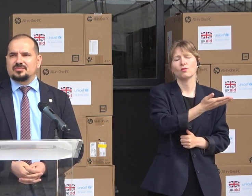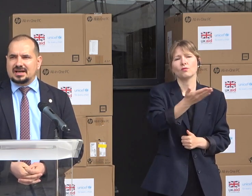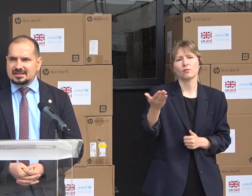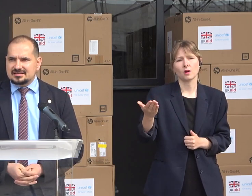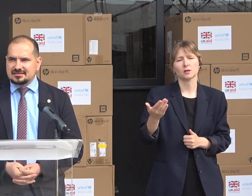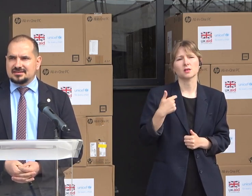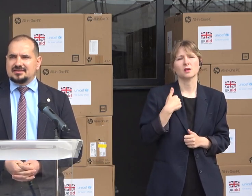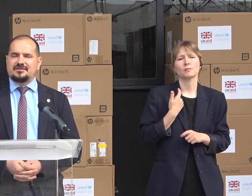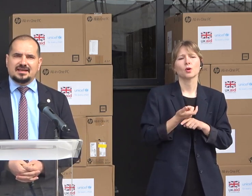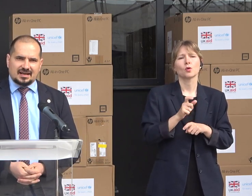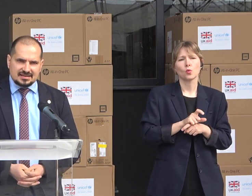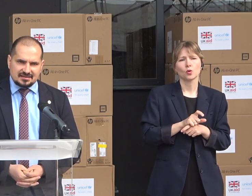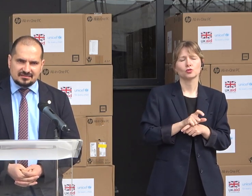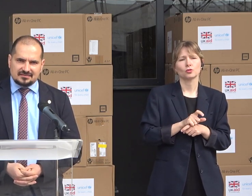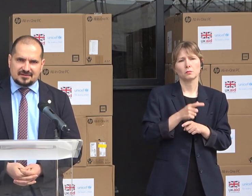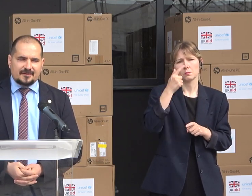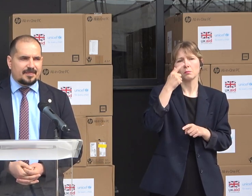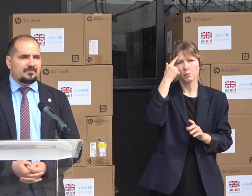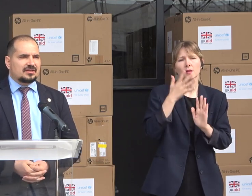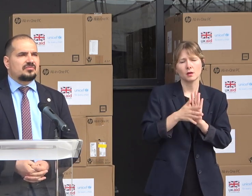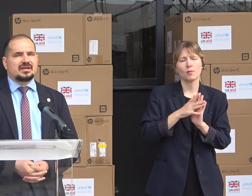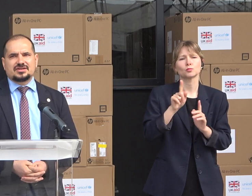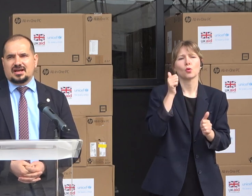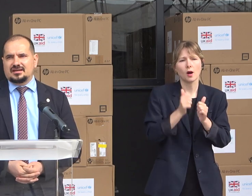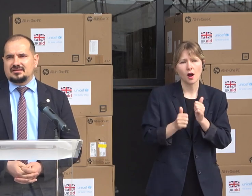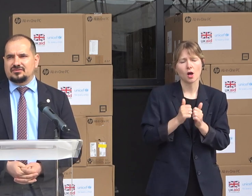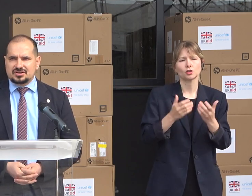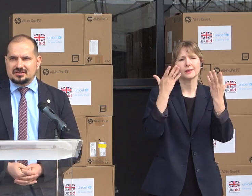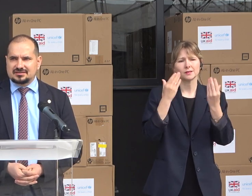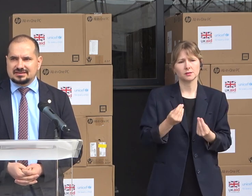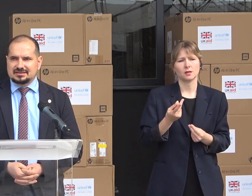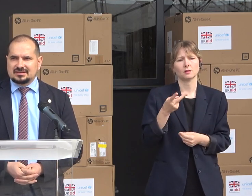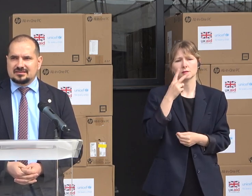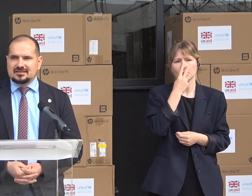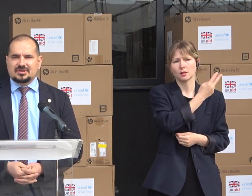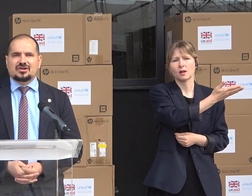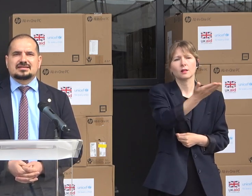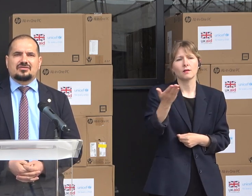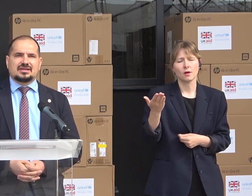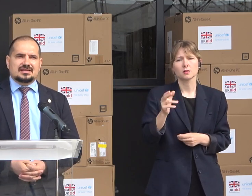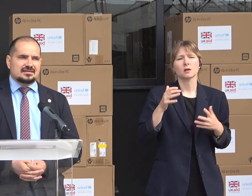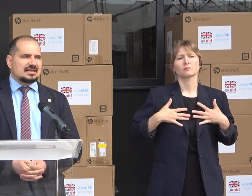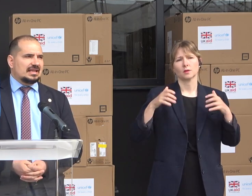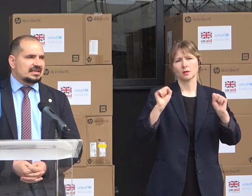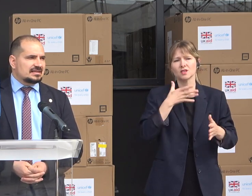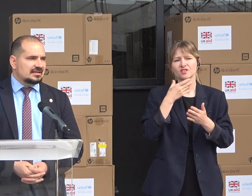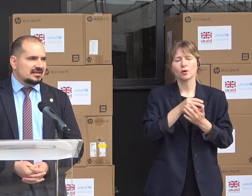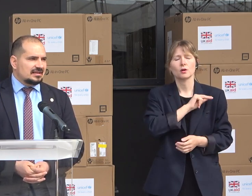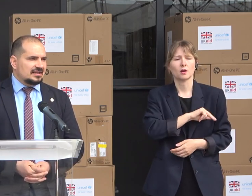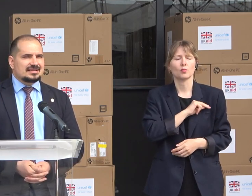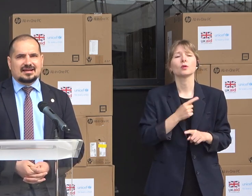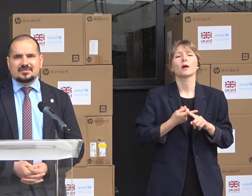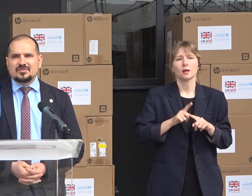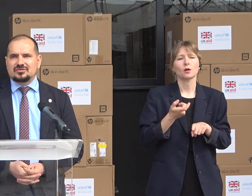cu care vă luptați în fiecare zi pentru beneficiarii voștri. Pentru că asta contează. Sunteți